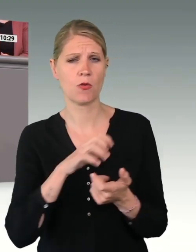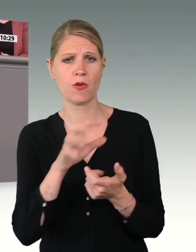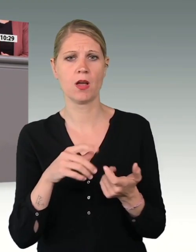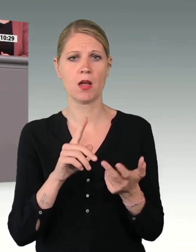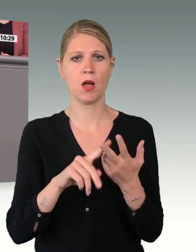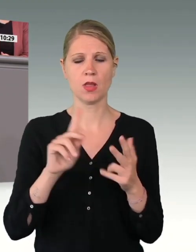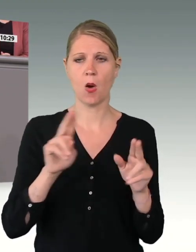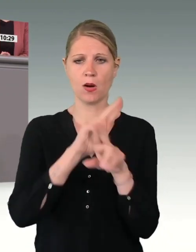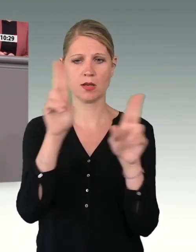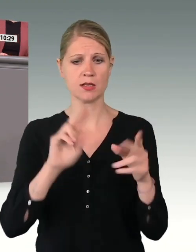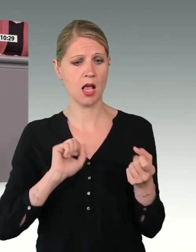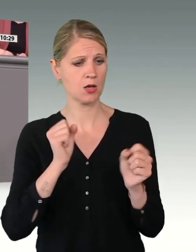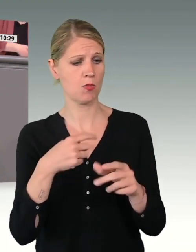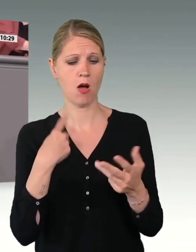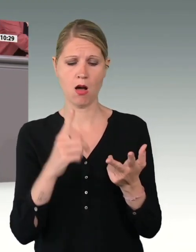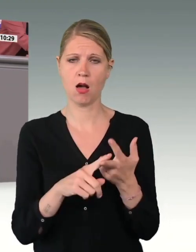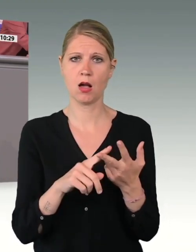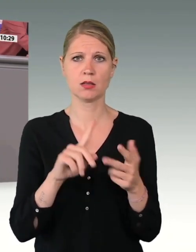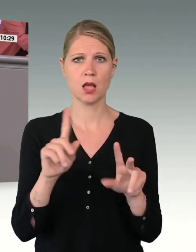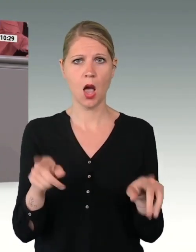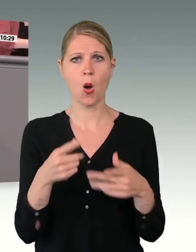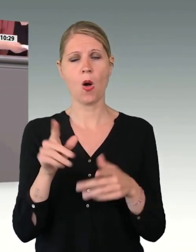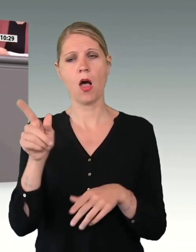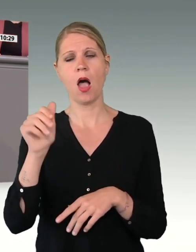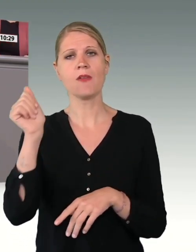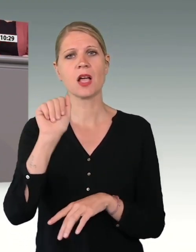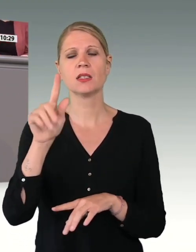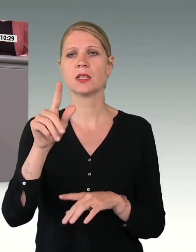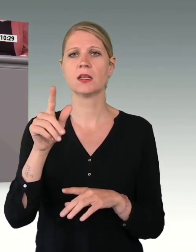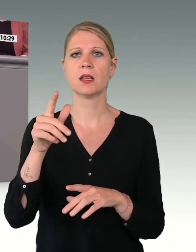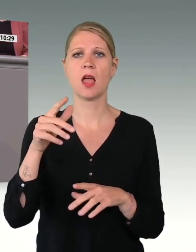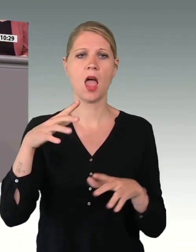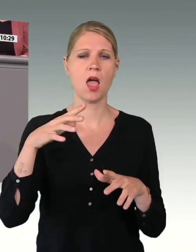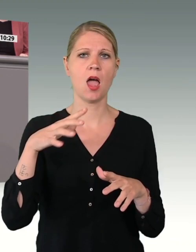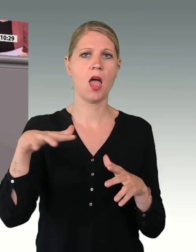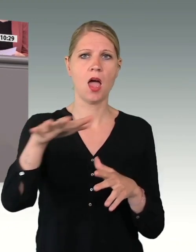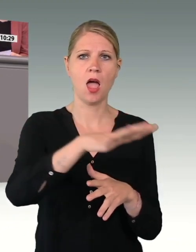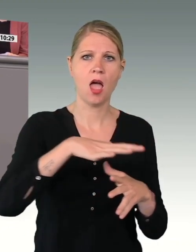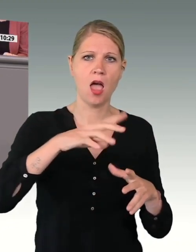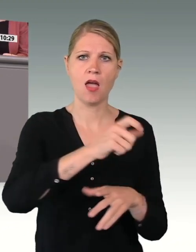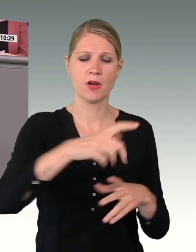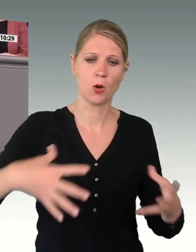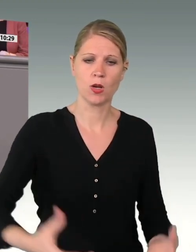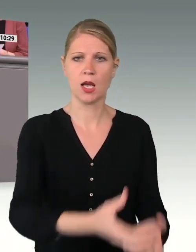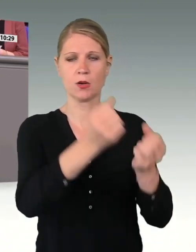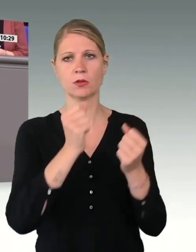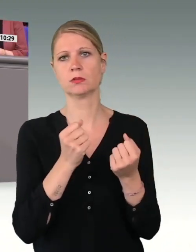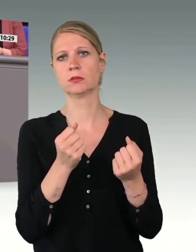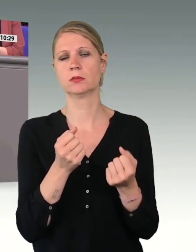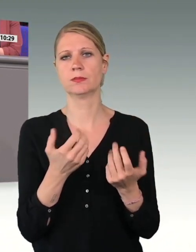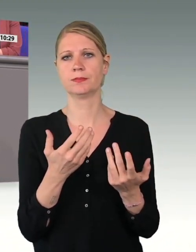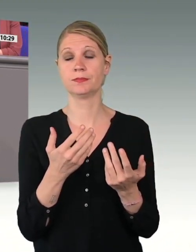Engagements bis hin zur Evakuierungsmission in Afghanistan. Zum Teil ohne große